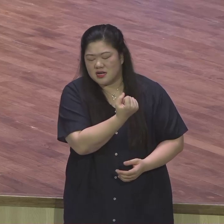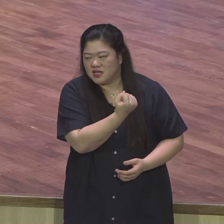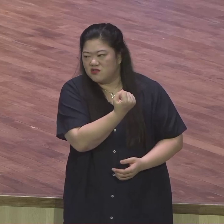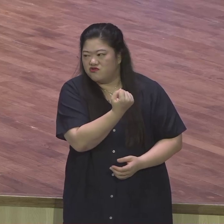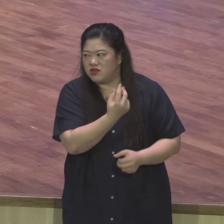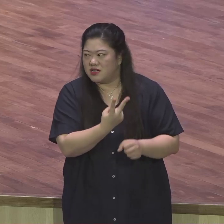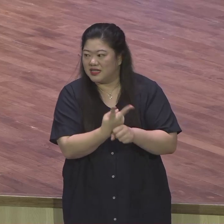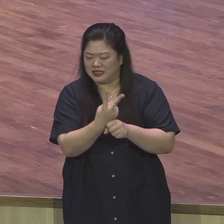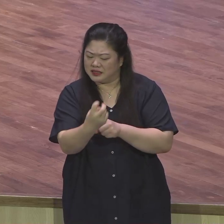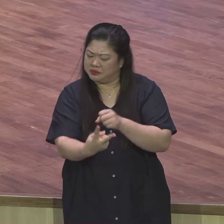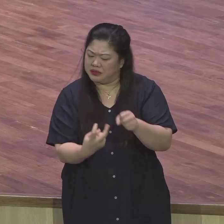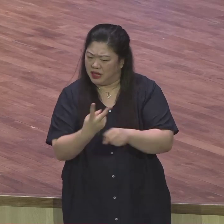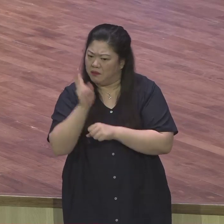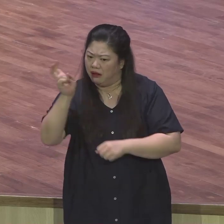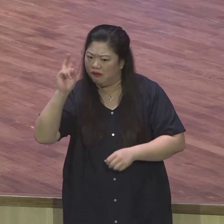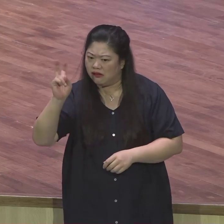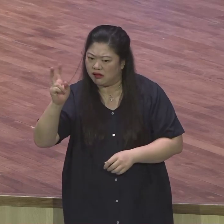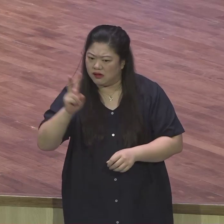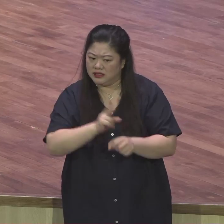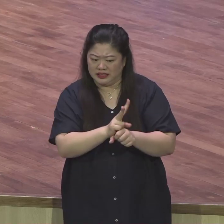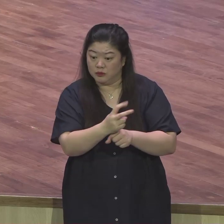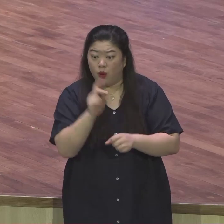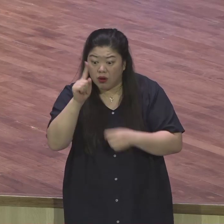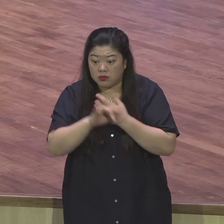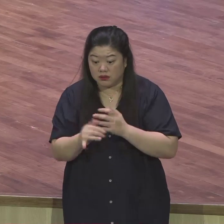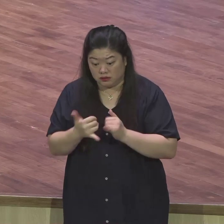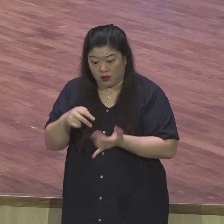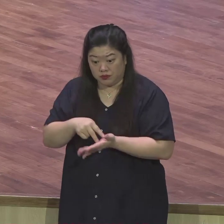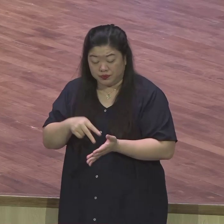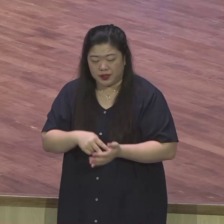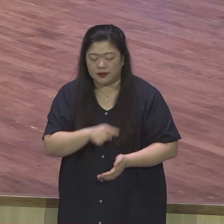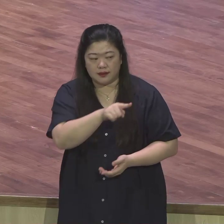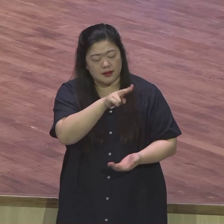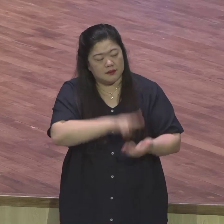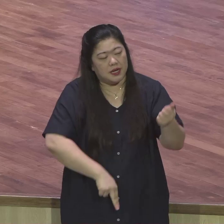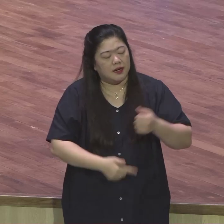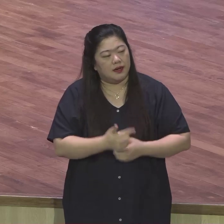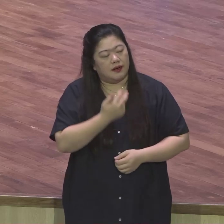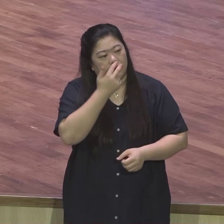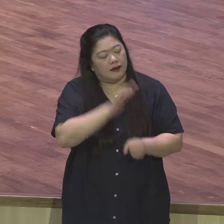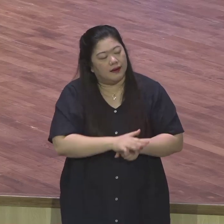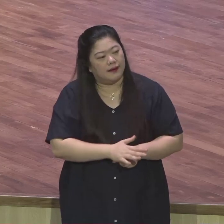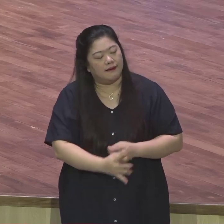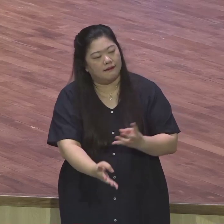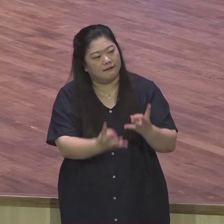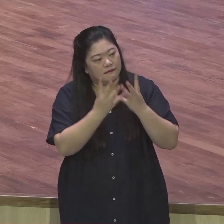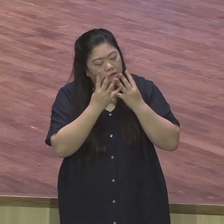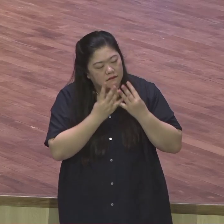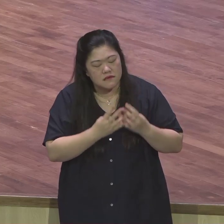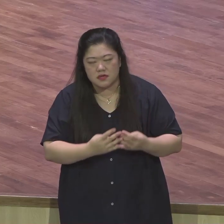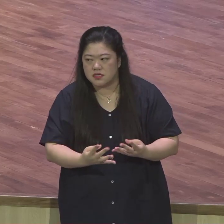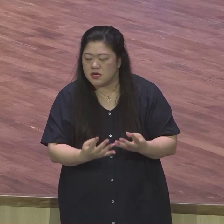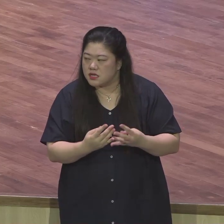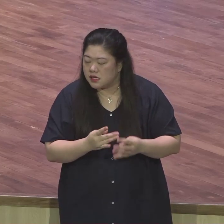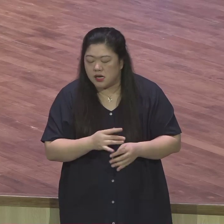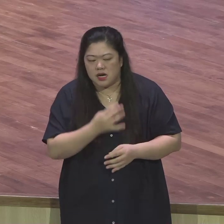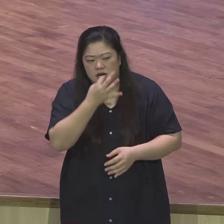사람이잖아요. 이것이 내면에 팍 있었는데 이것이 울면서 이 화해가